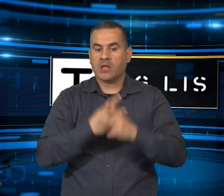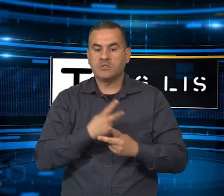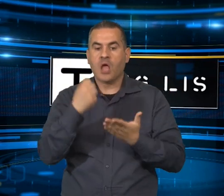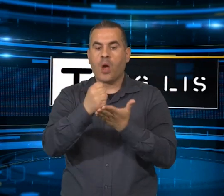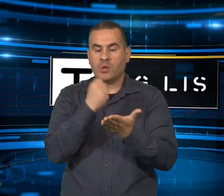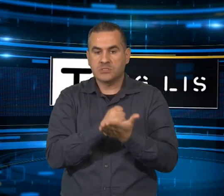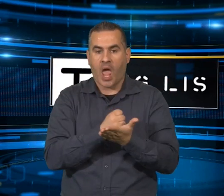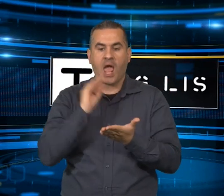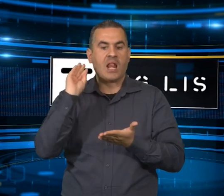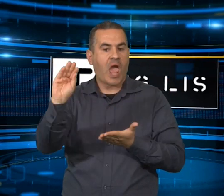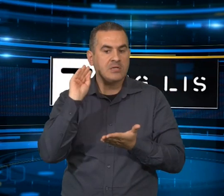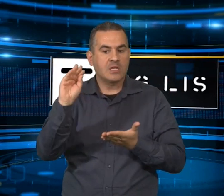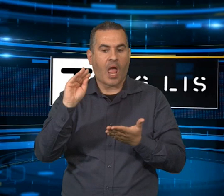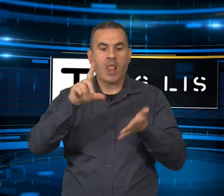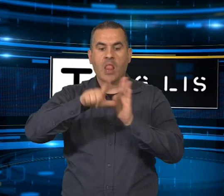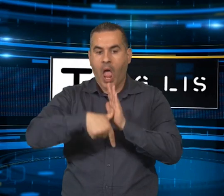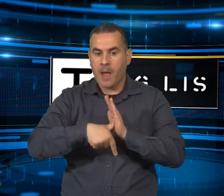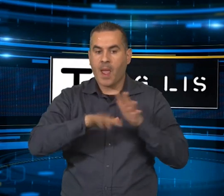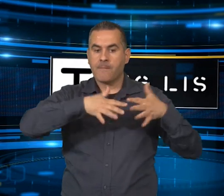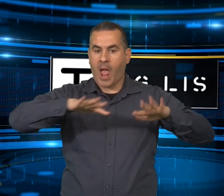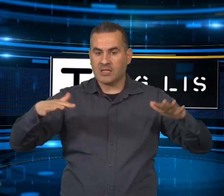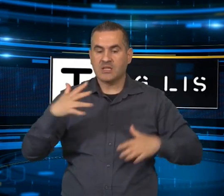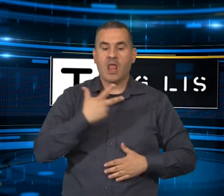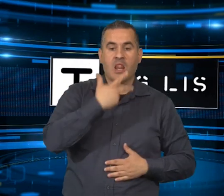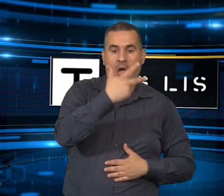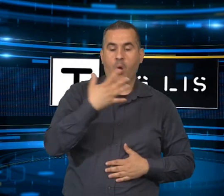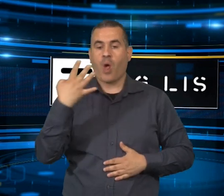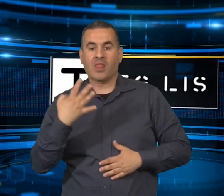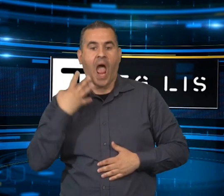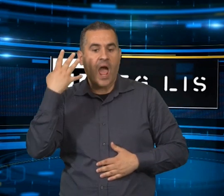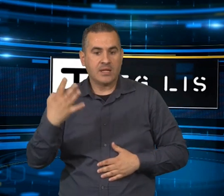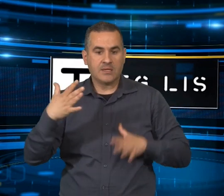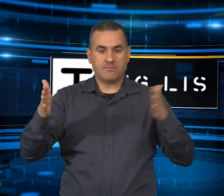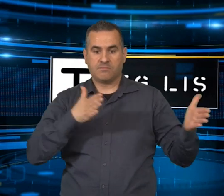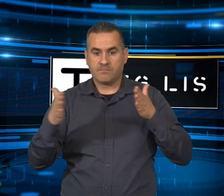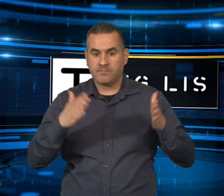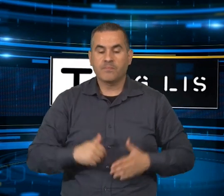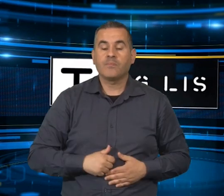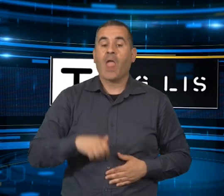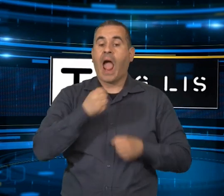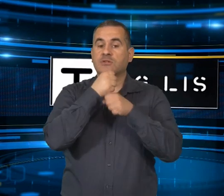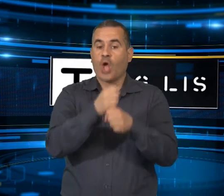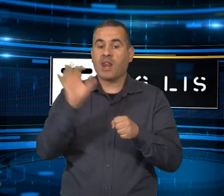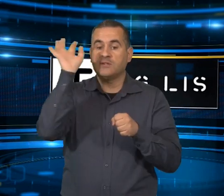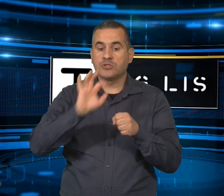milione di euro per la costituzione di un fondo di rotazione a favore degli enti locali per l'affidamento di incarichi professionali in materia.